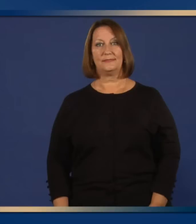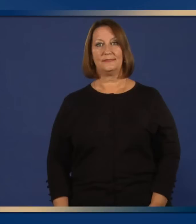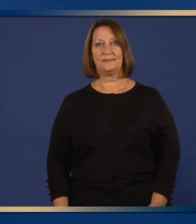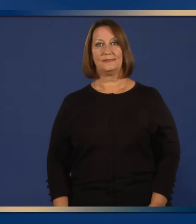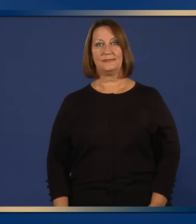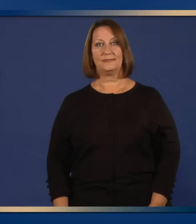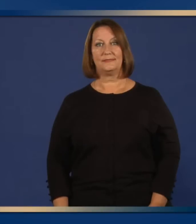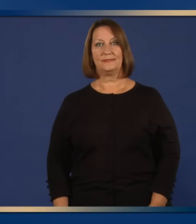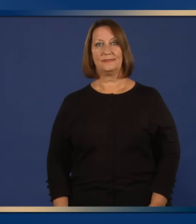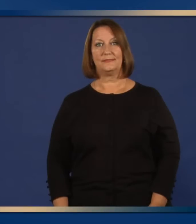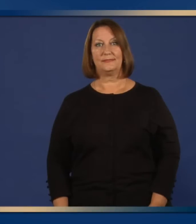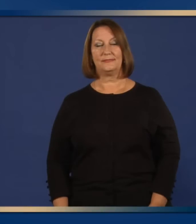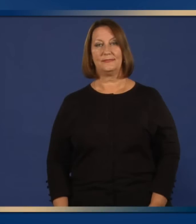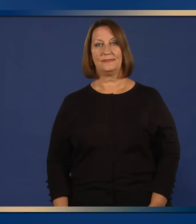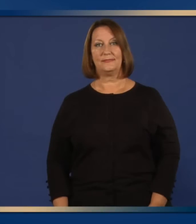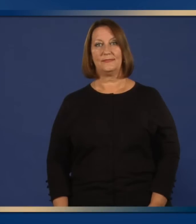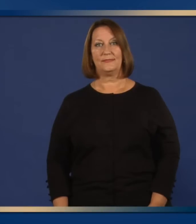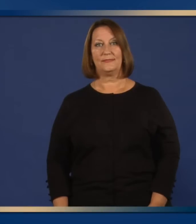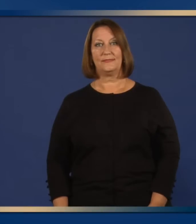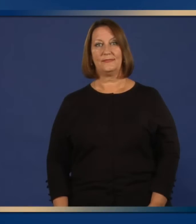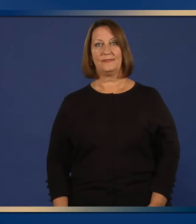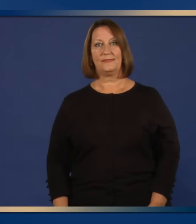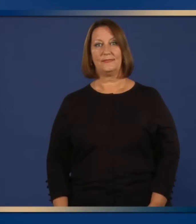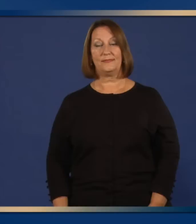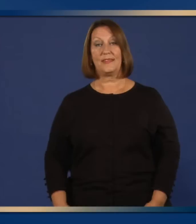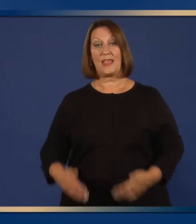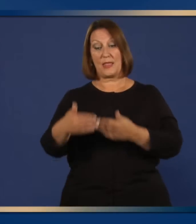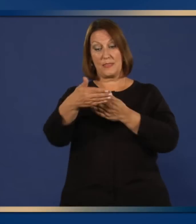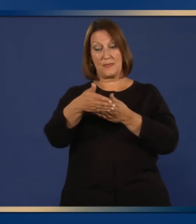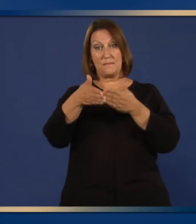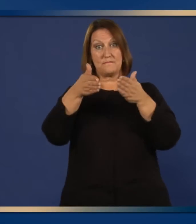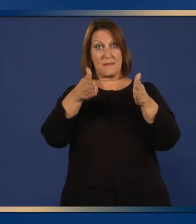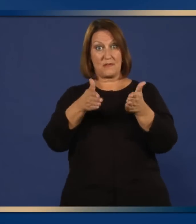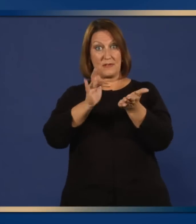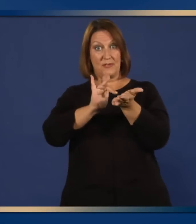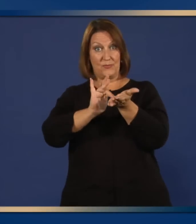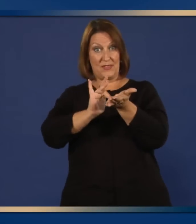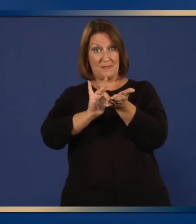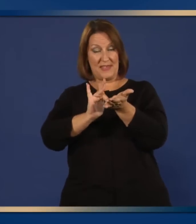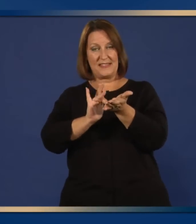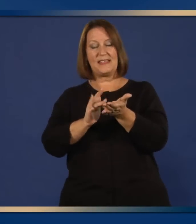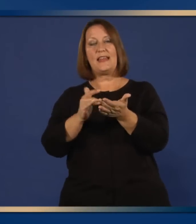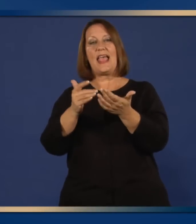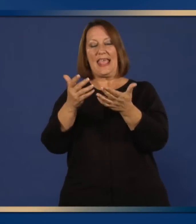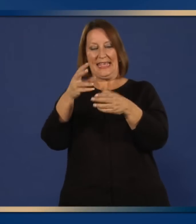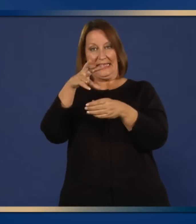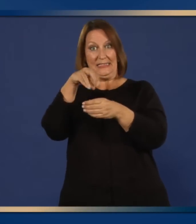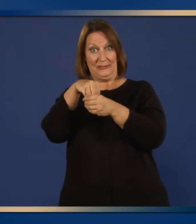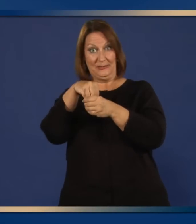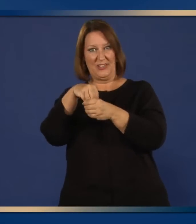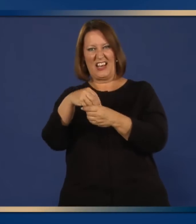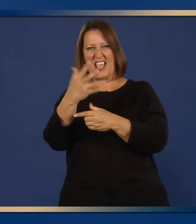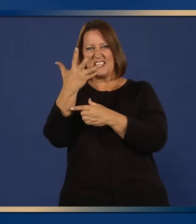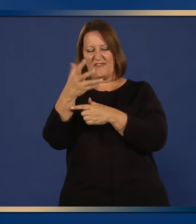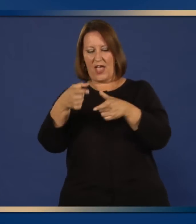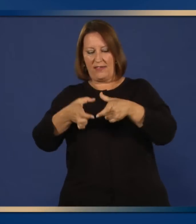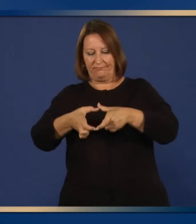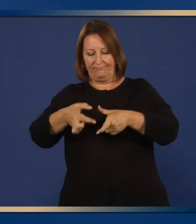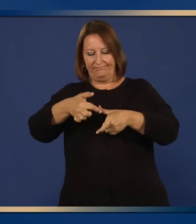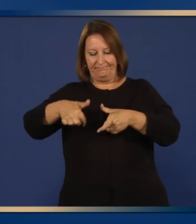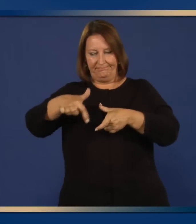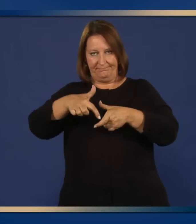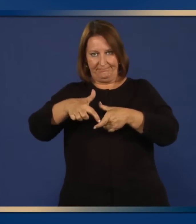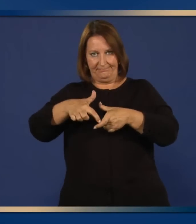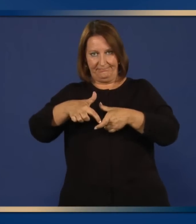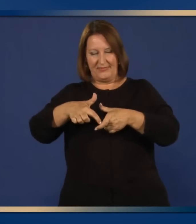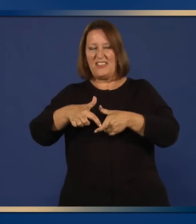Cada caja de empaquetado de Zanamivir contiene 5 rotadisc, un total de